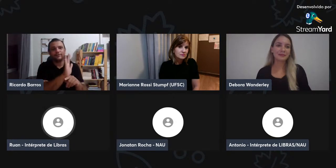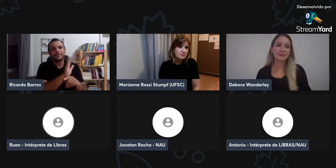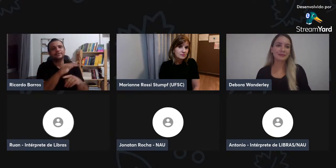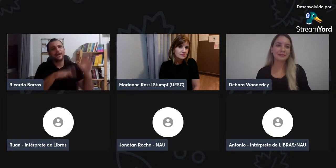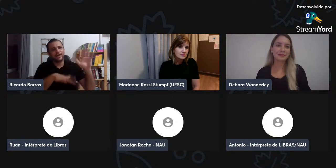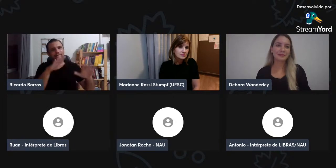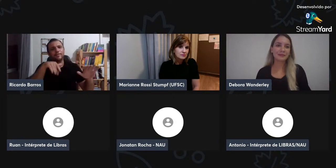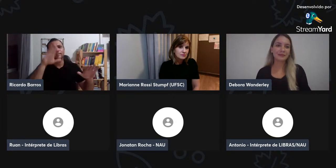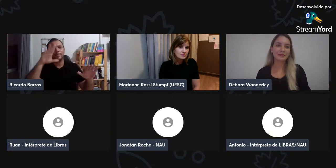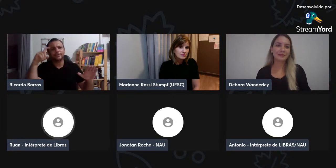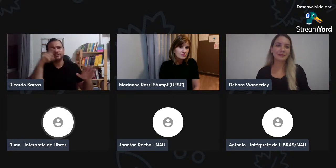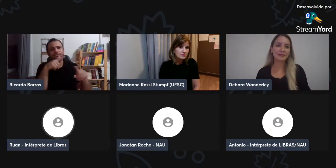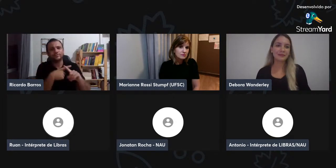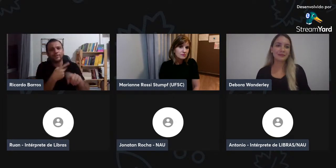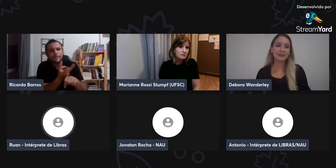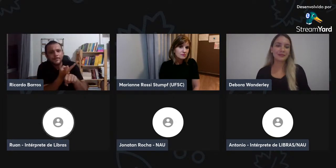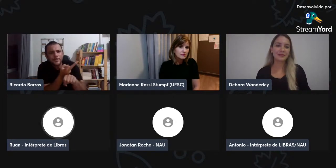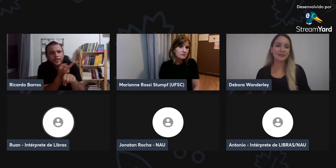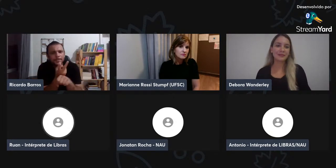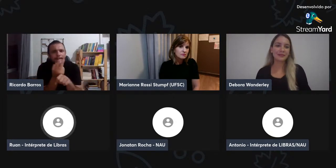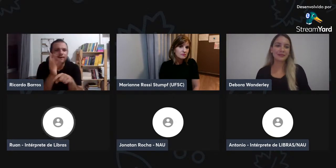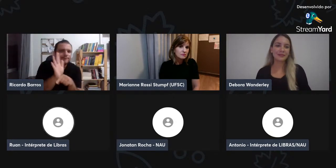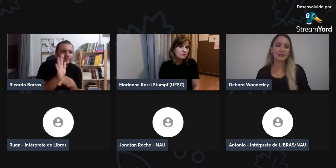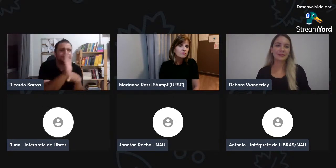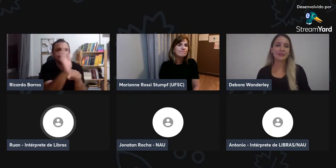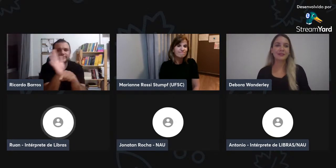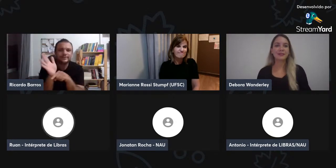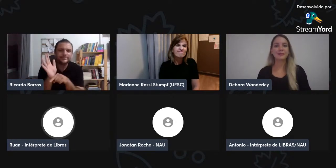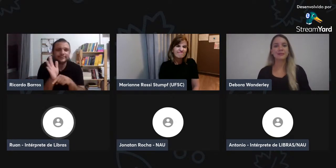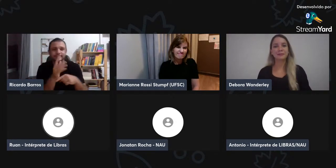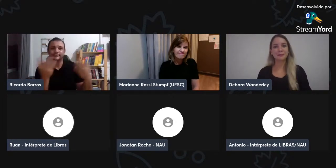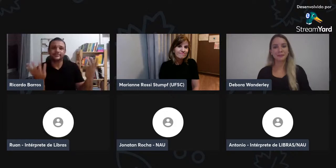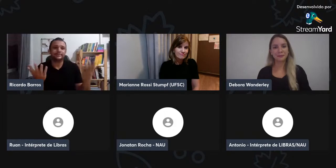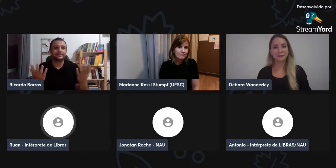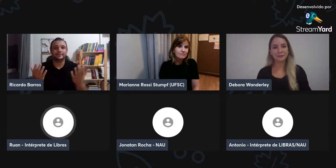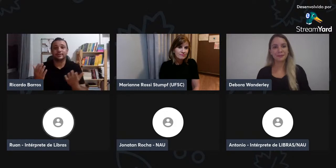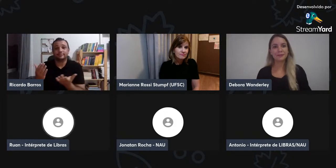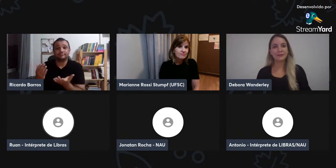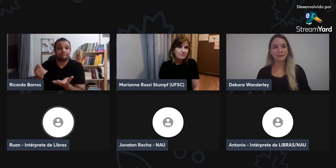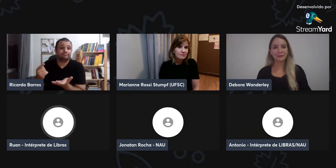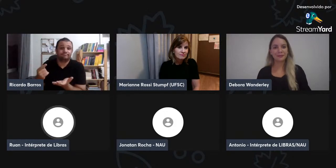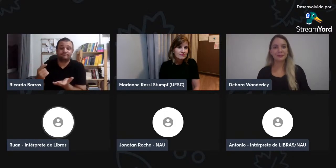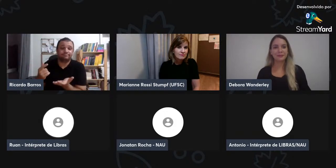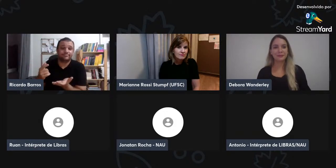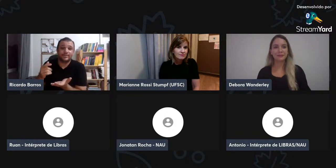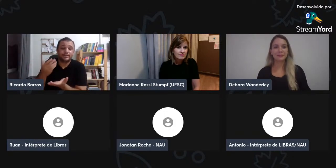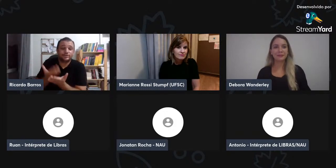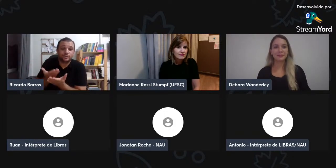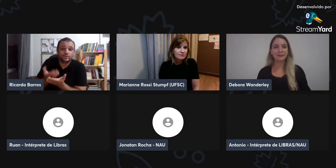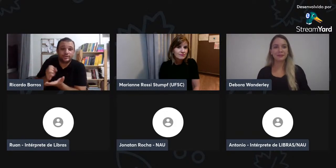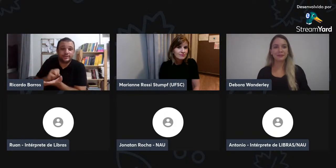caneta, torna-se pouco mais trabalhoso. E com relação ao filme,